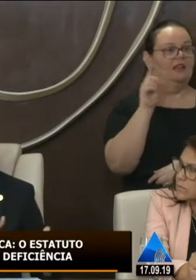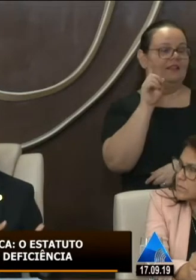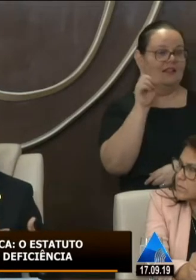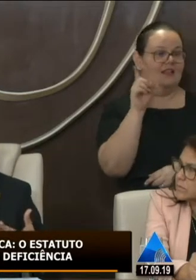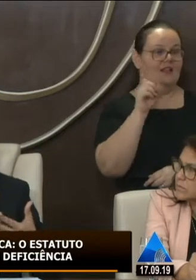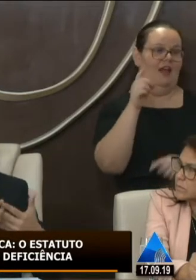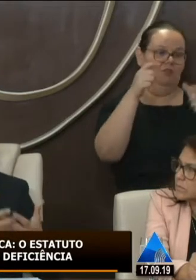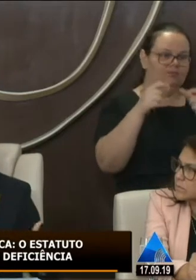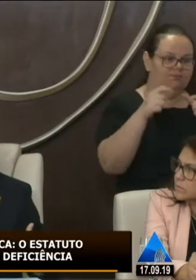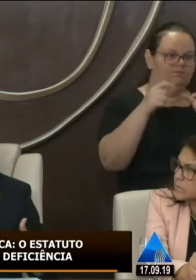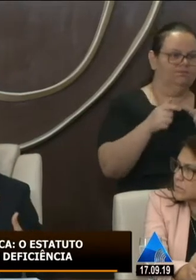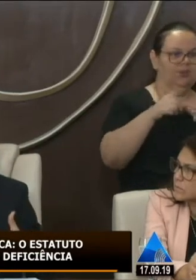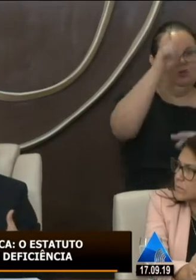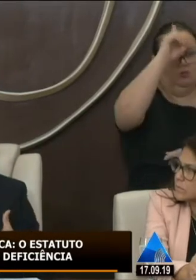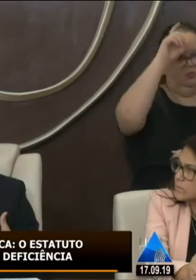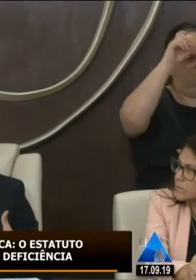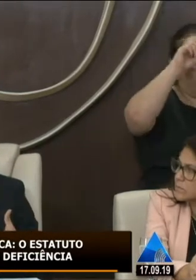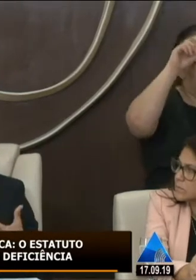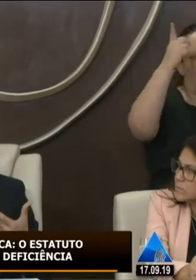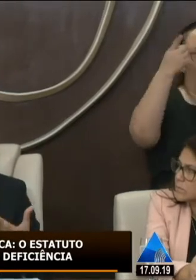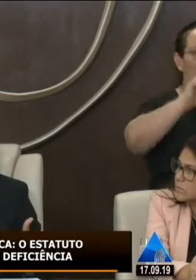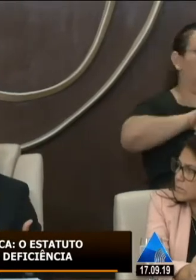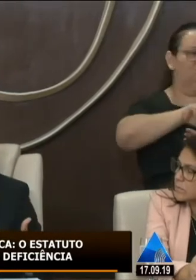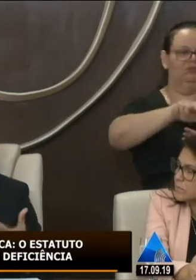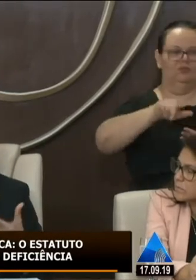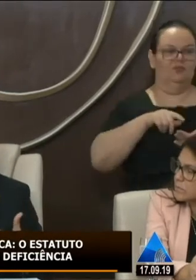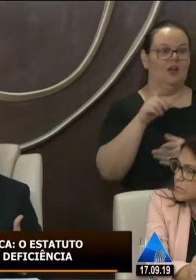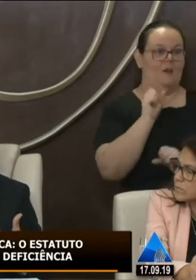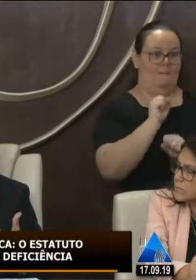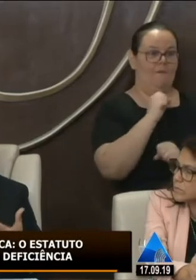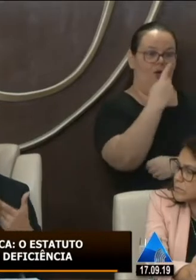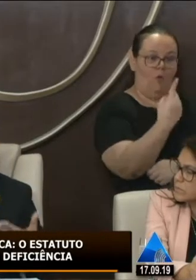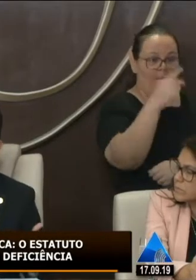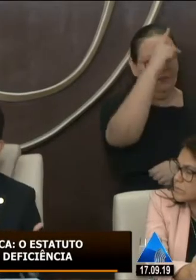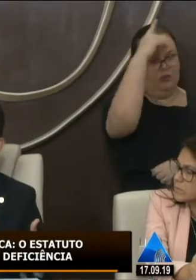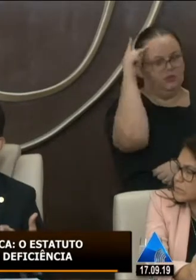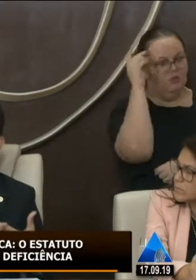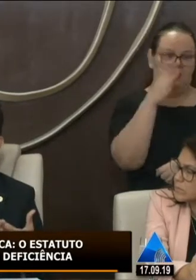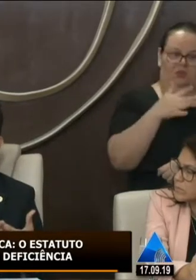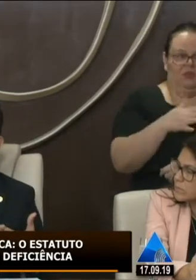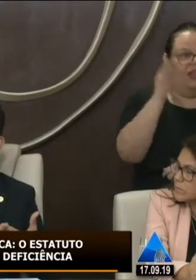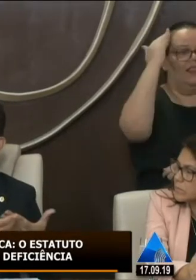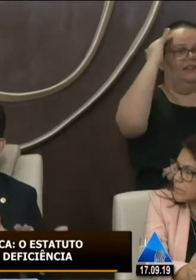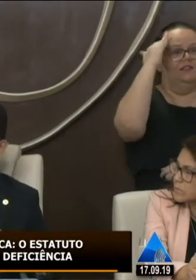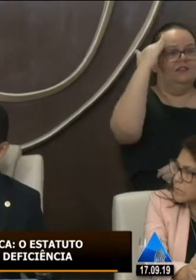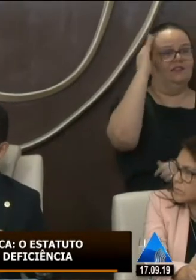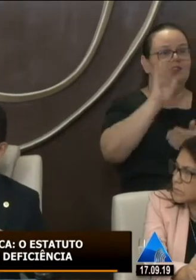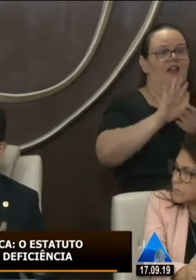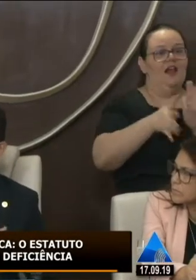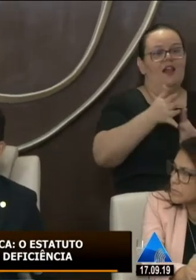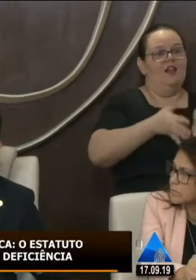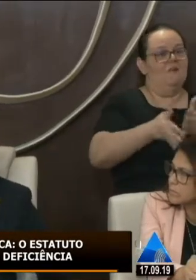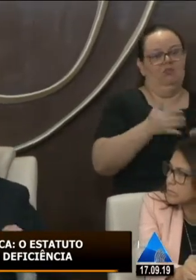daquele órgão daquele hospital que pudesse ter pelo menos alguém que entendesse que falasse em Libras